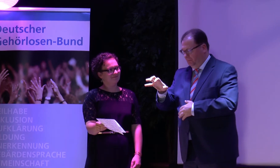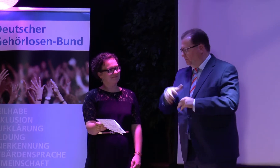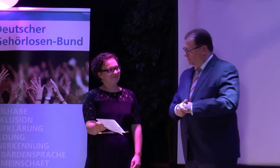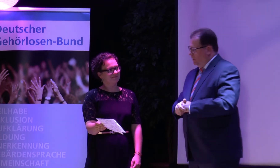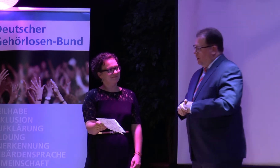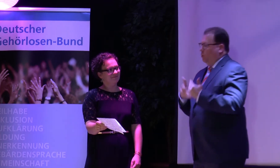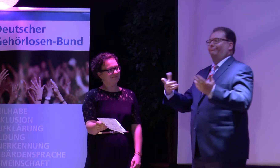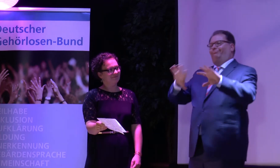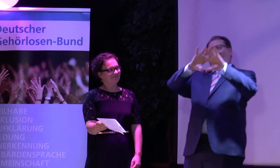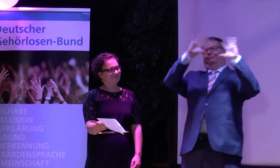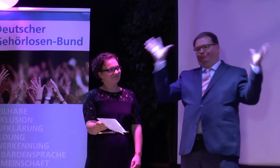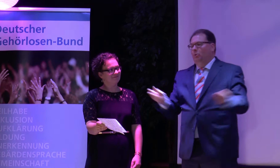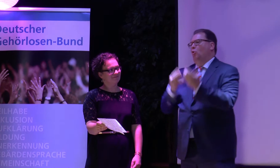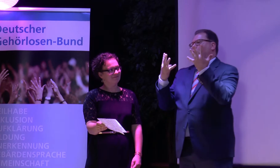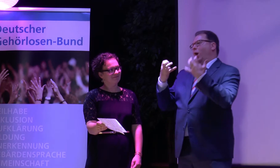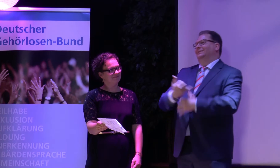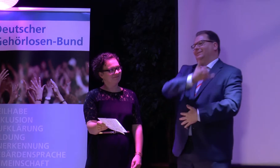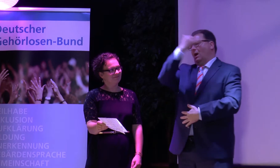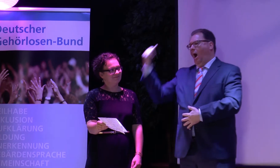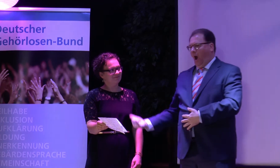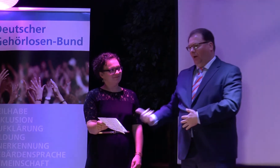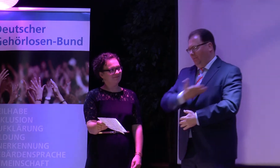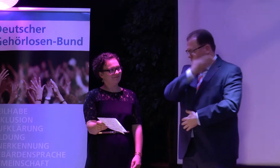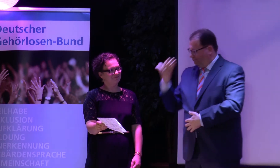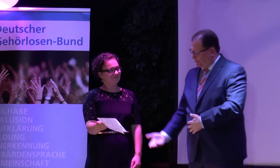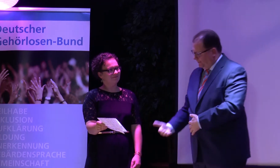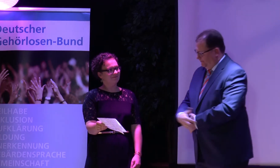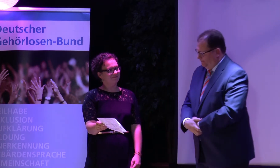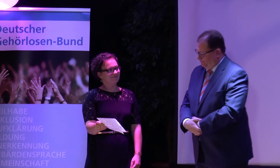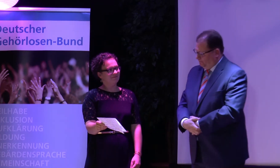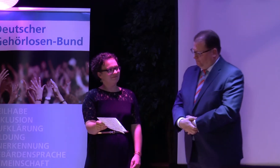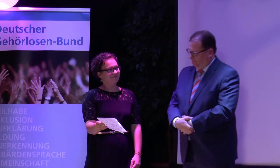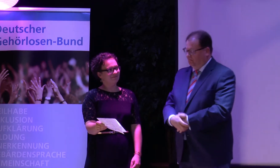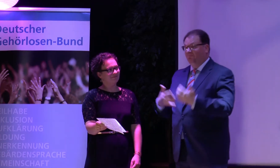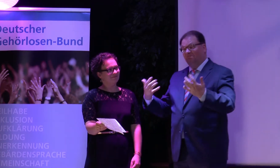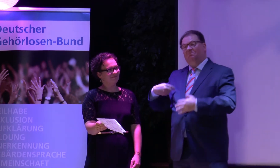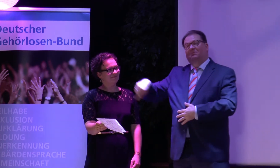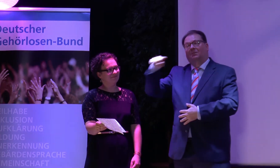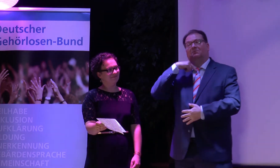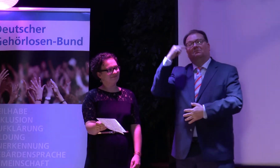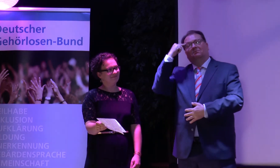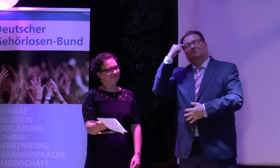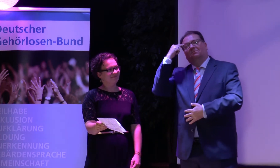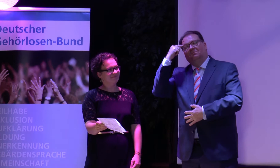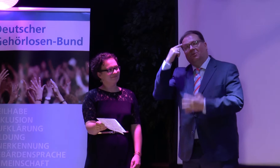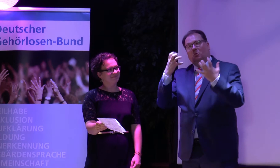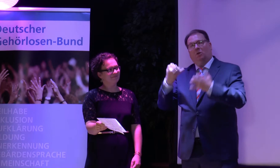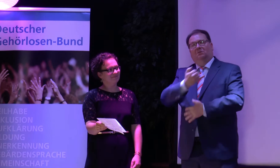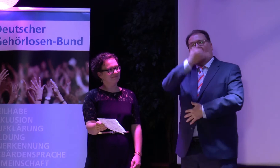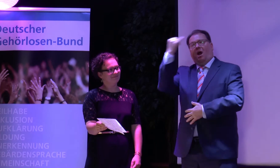gab es die Wiedergründung und damit auch die Namensänderung zum Deutschen Gehörigenbund. Insgesamt können wir da